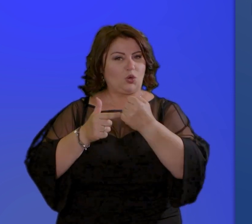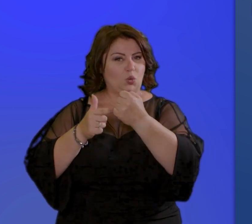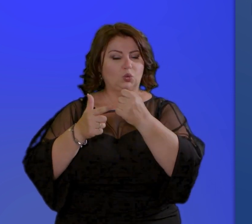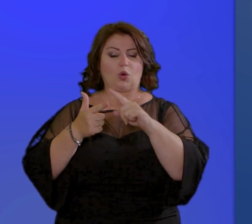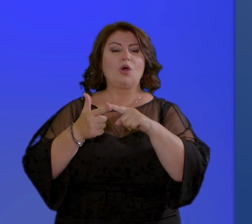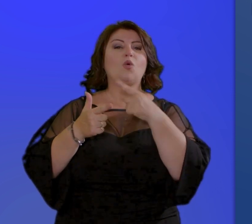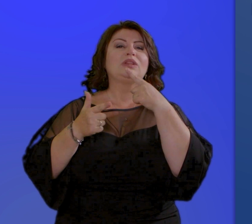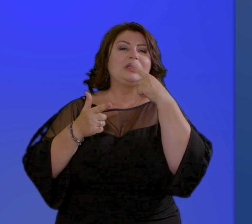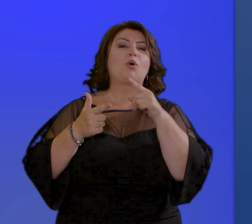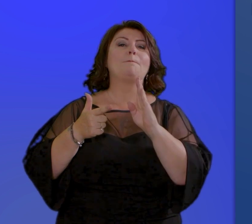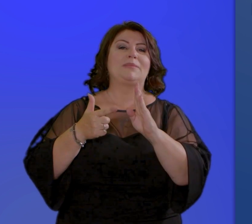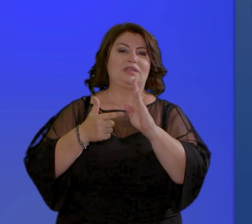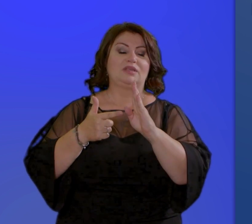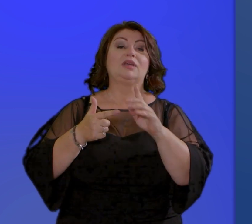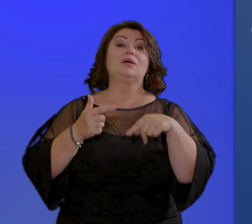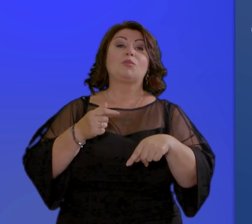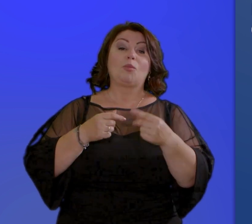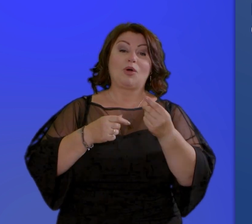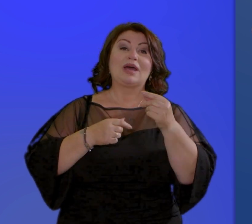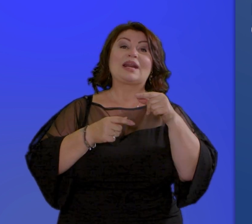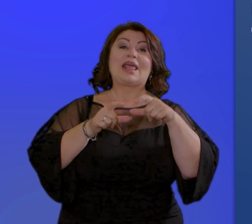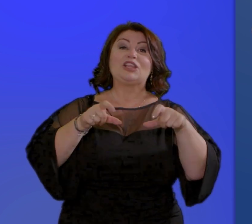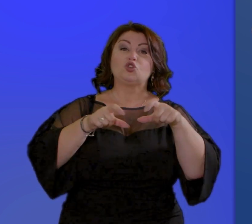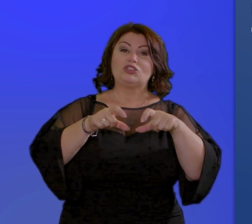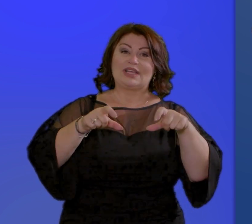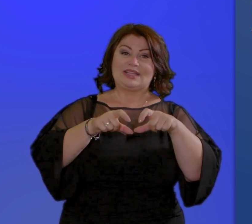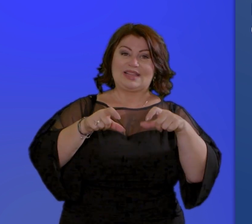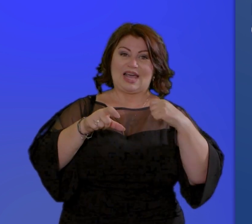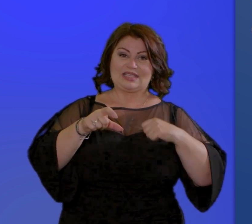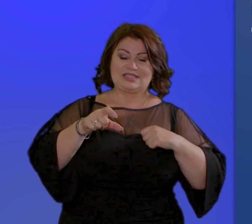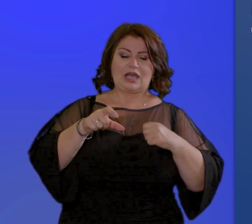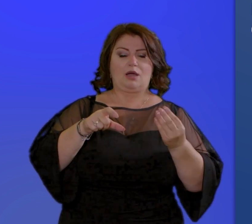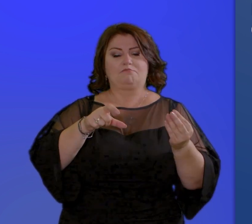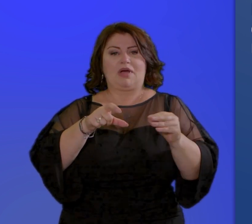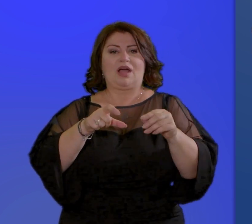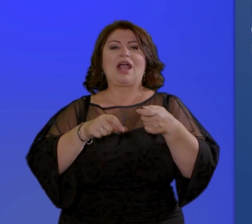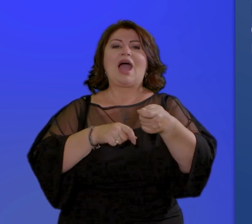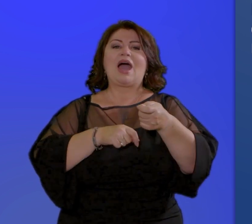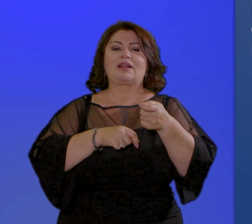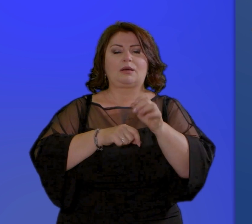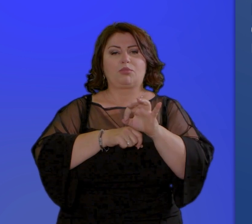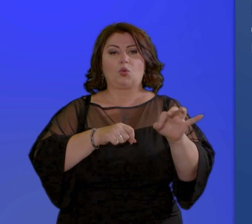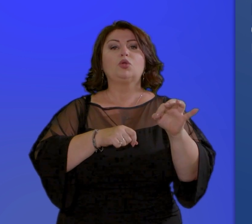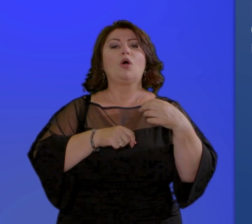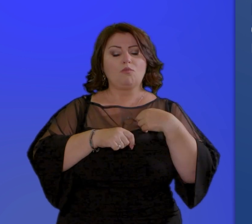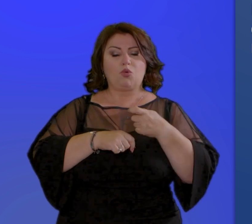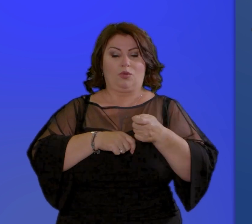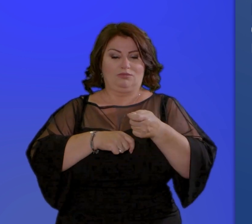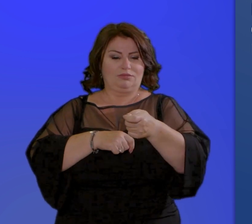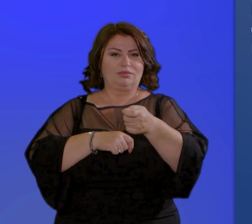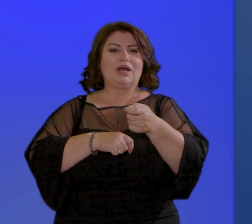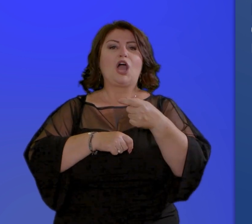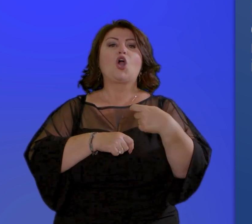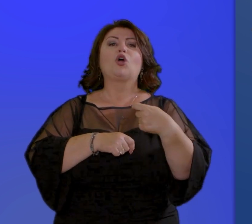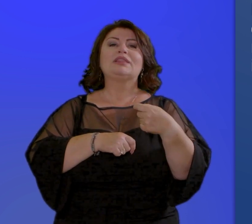possibile effettuare prelievi di contante entro un limite mensile di 100 euro per i nuclei familiari composti da un